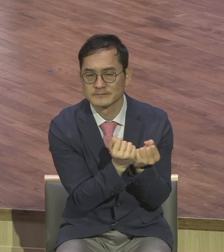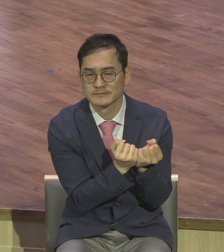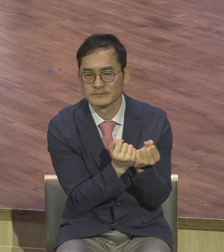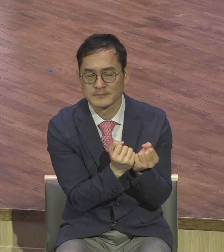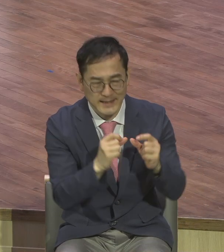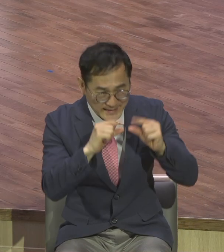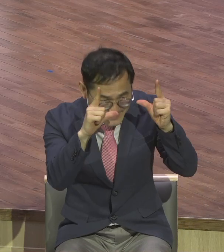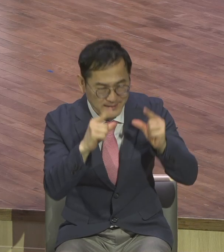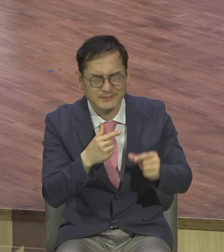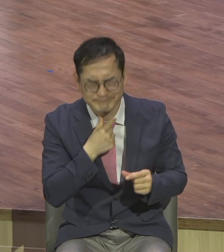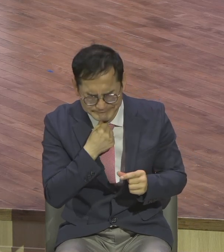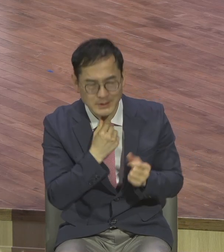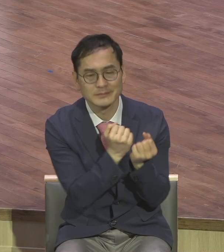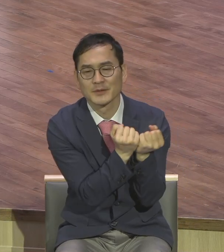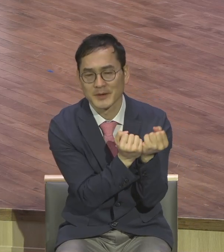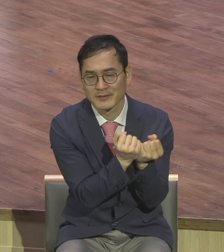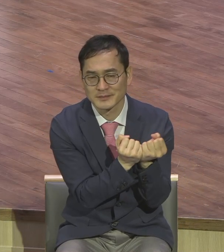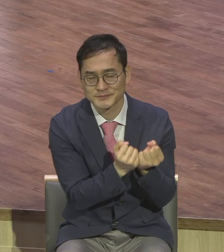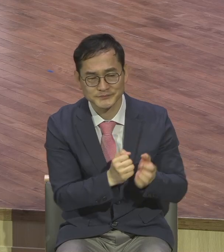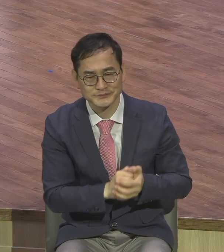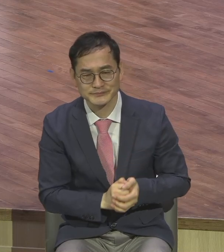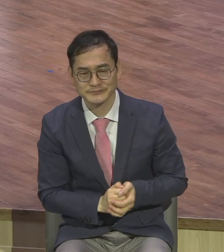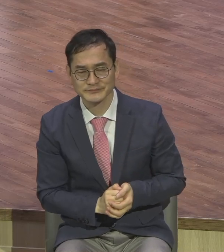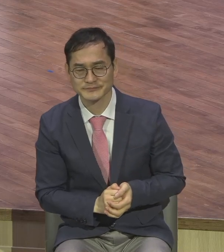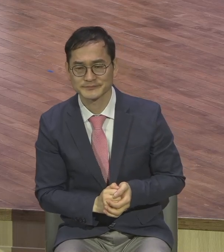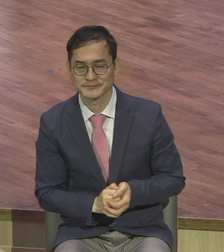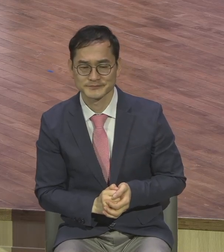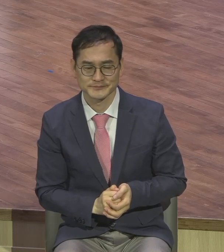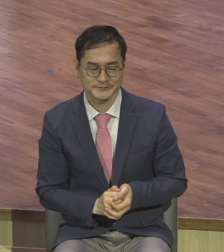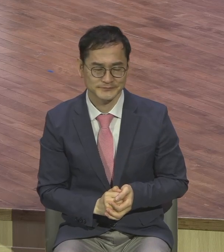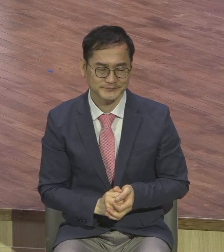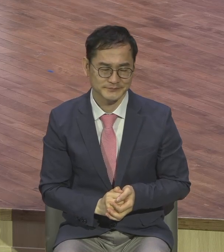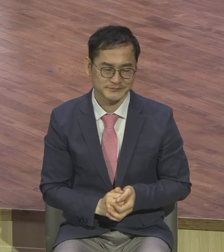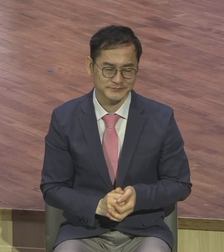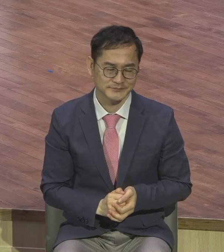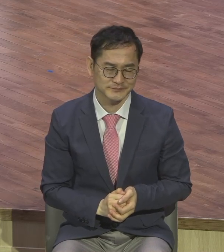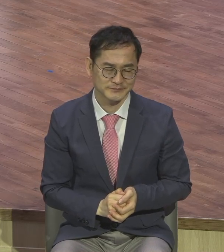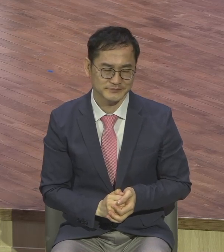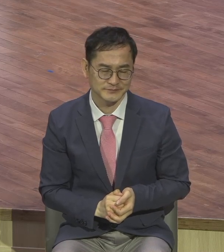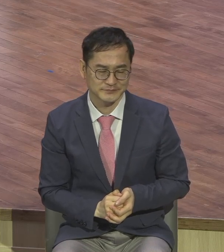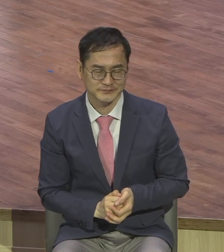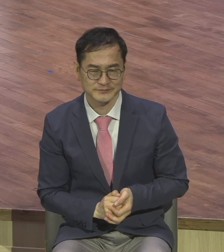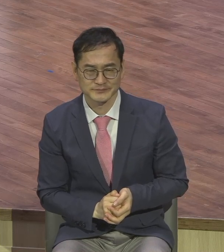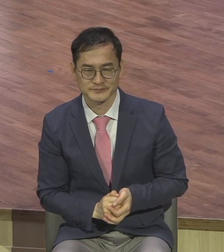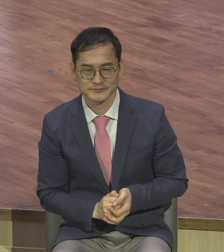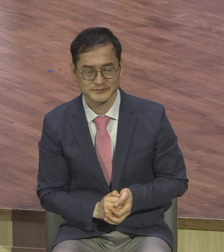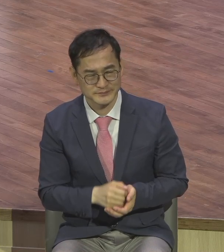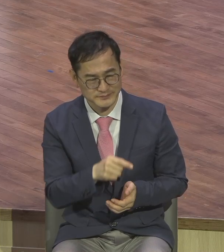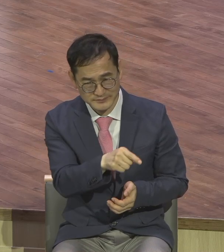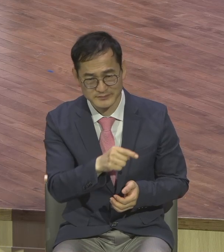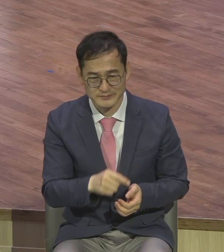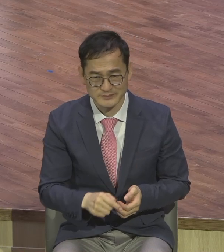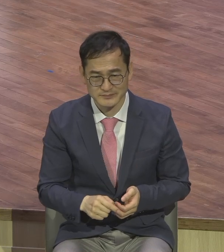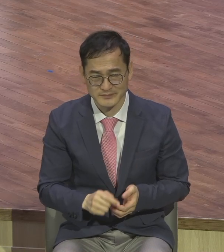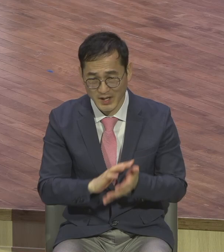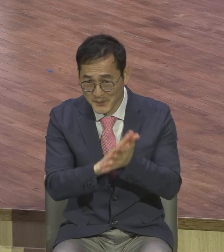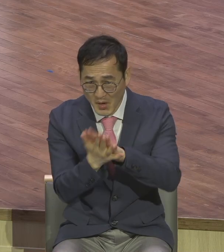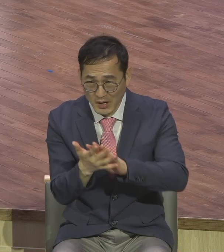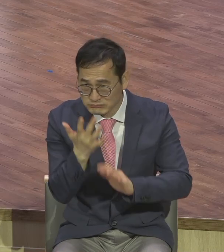변화 명시에 빠져서 있어서는 잘때 안된다. 성장이 없다. 변화와